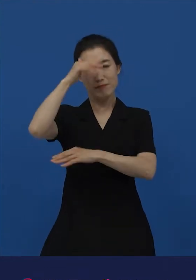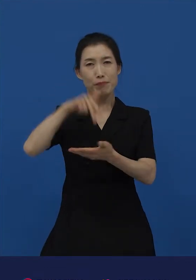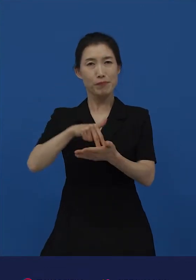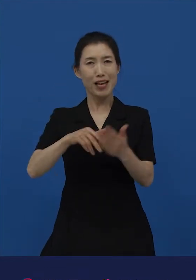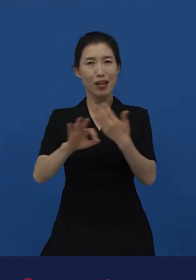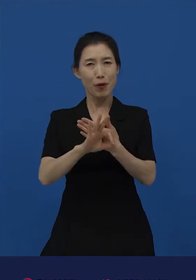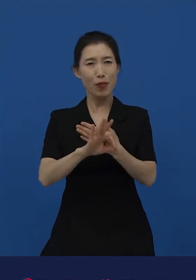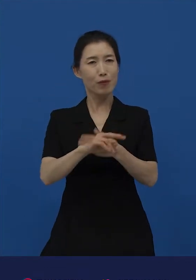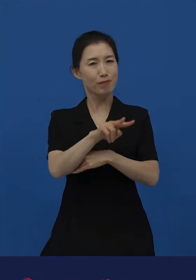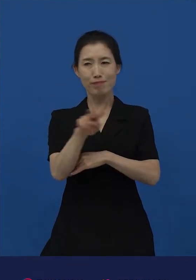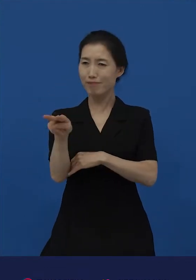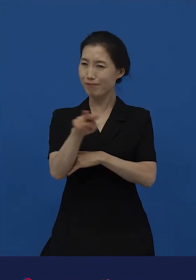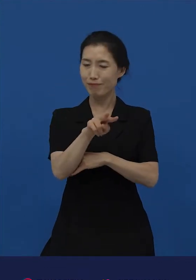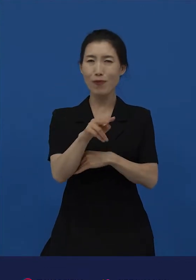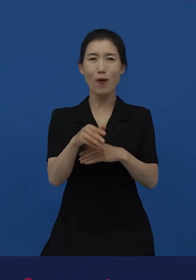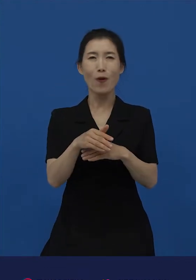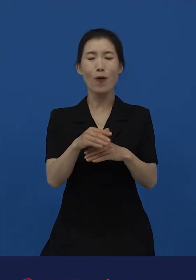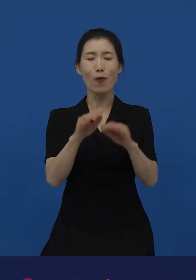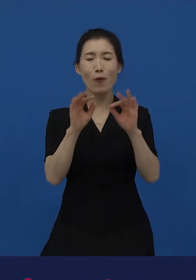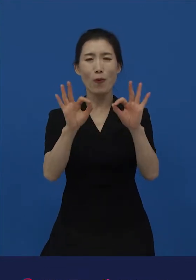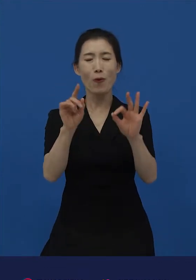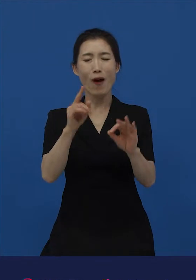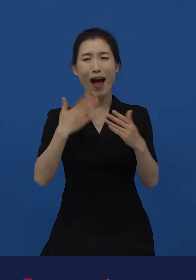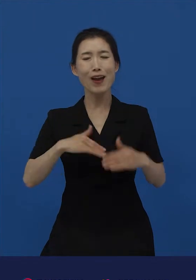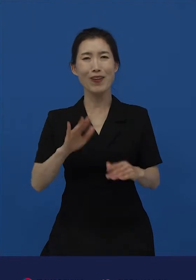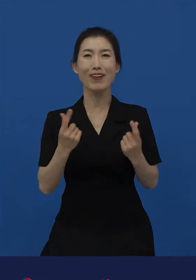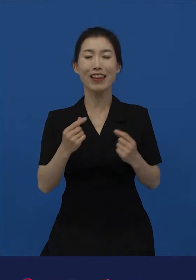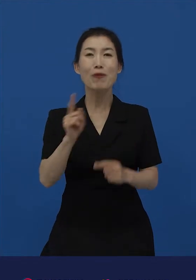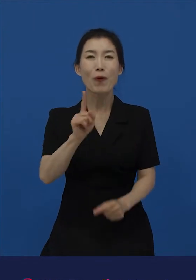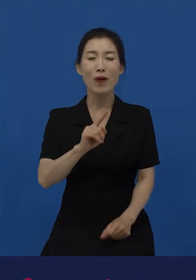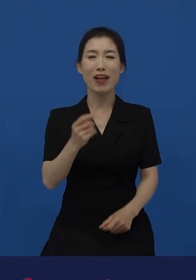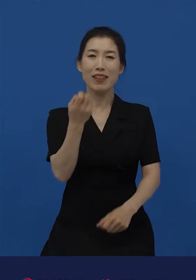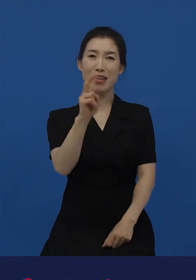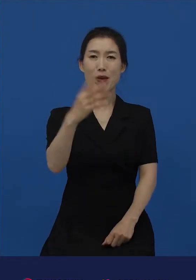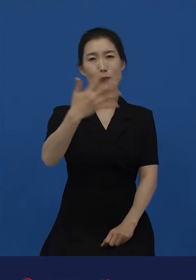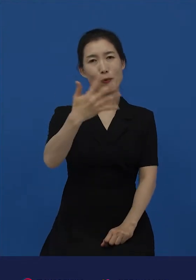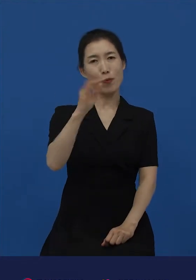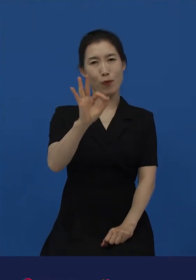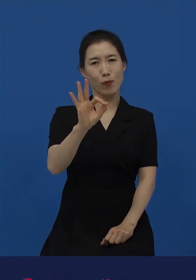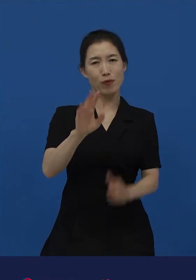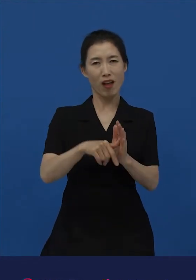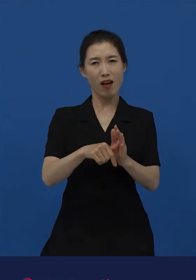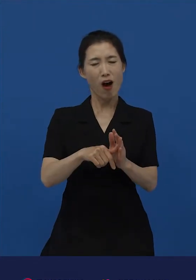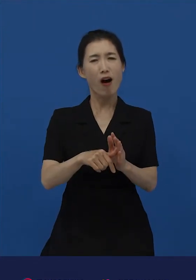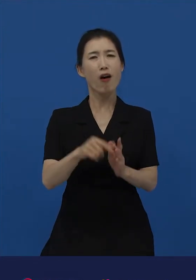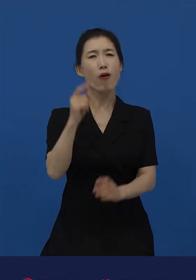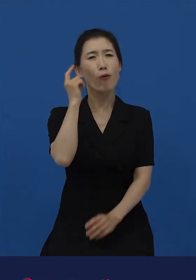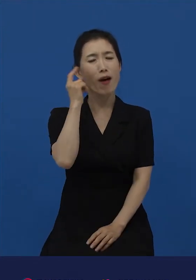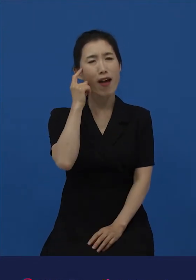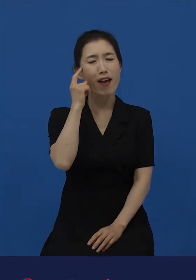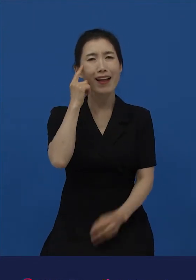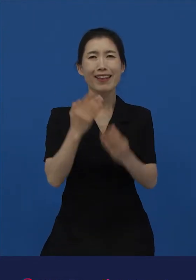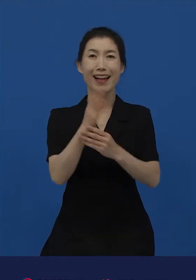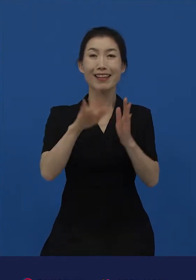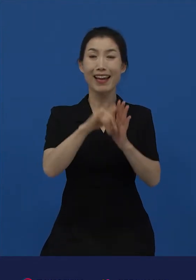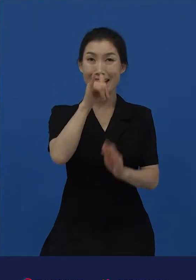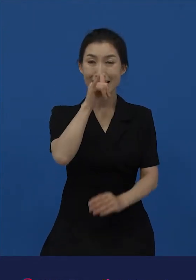되는 것 같습니다. 텔레비전을 보다가 문득 깨달음을 얻게 되는 때가 있는데요. 그 이유는 바로 텔레비전을